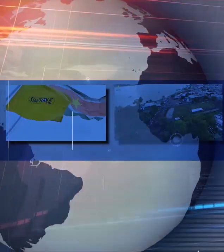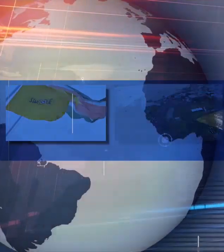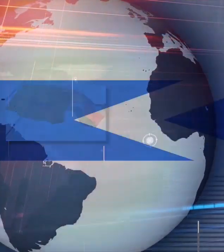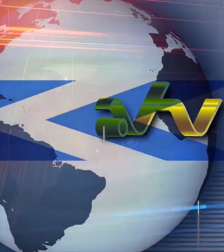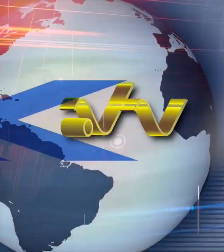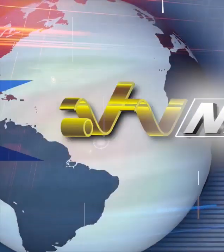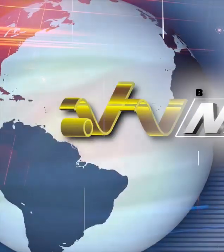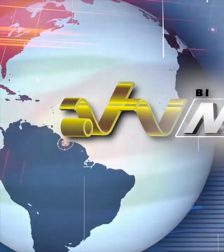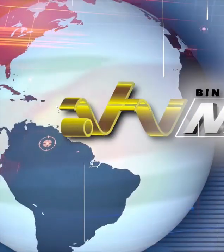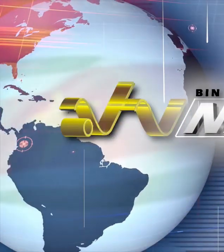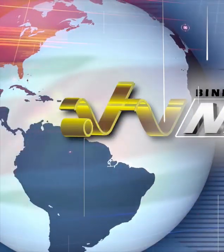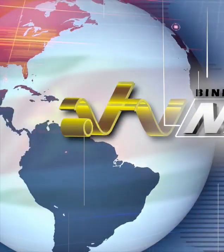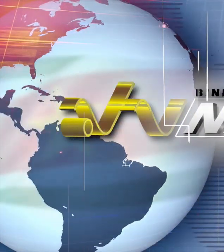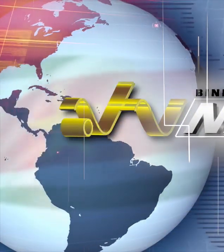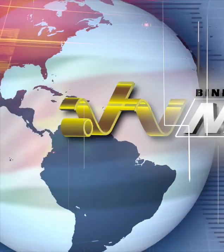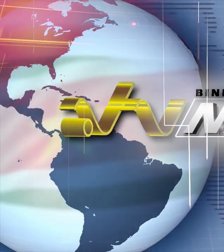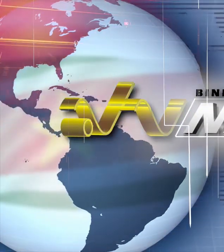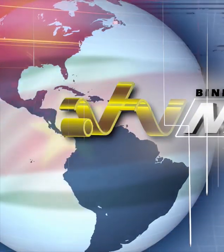MUZIEK. ***